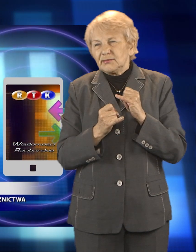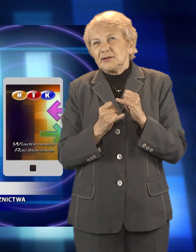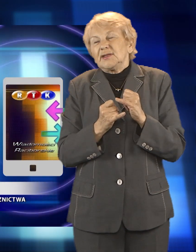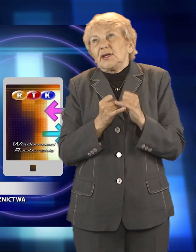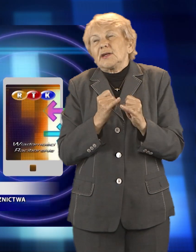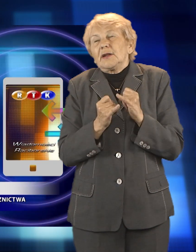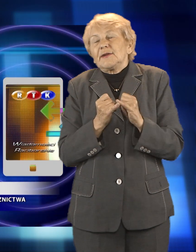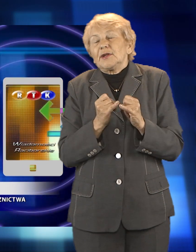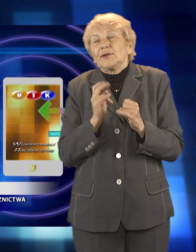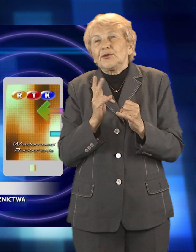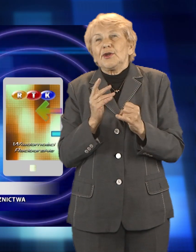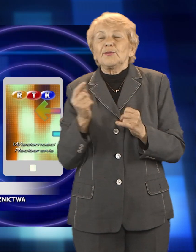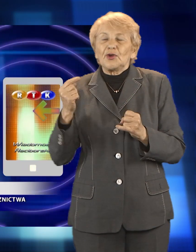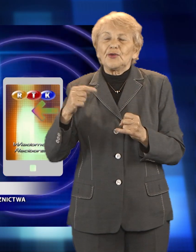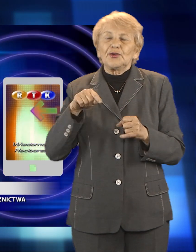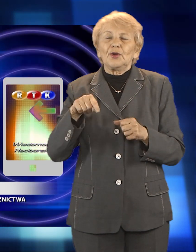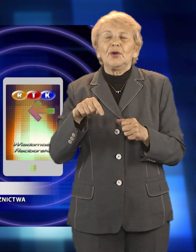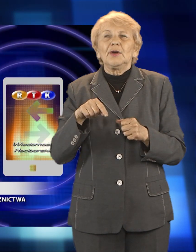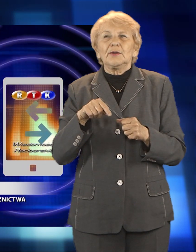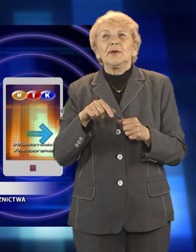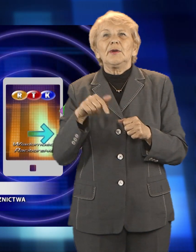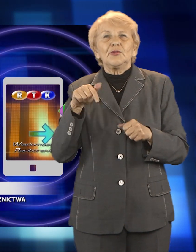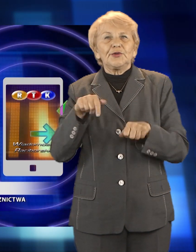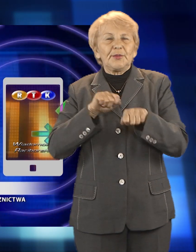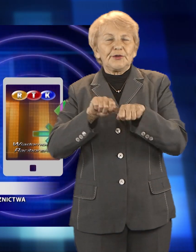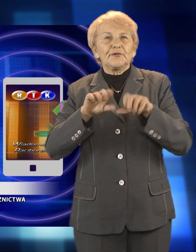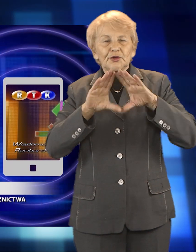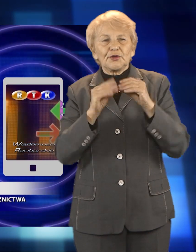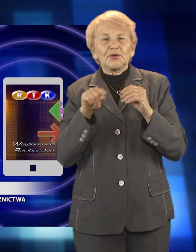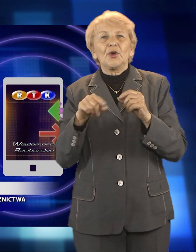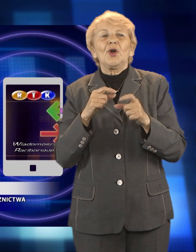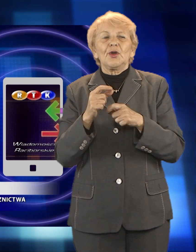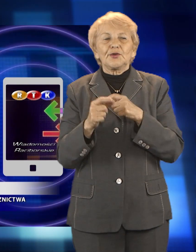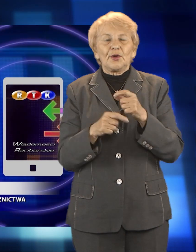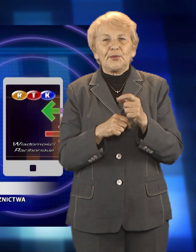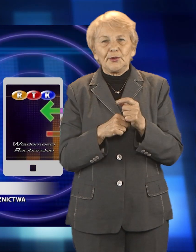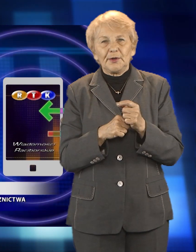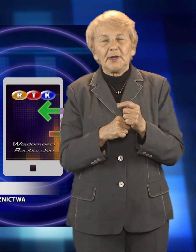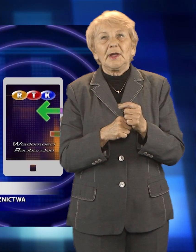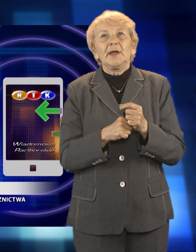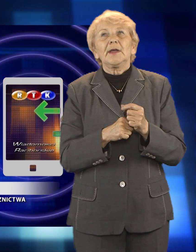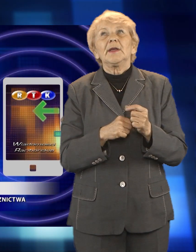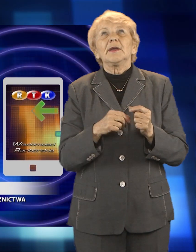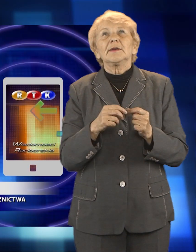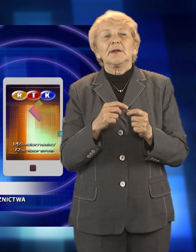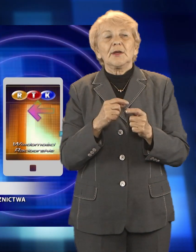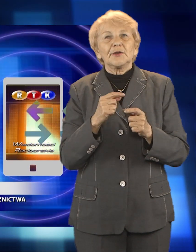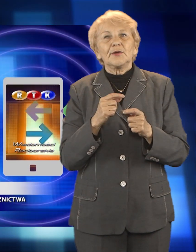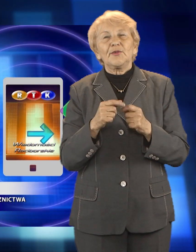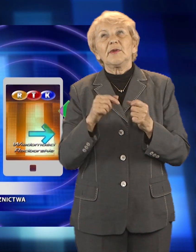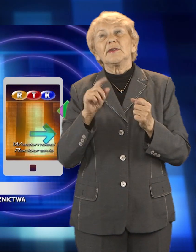jest przeprowadzana wstępna, wstępne są badania, ankieta i także te normy z naszej strony są